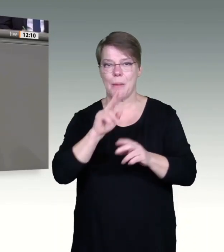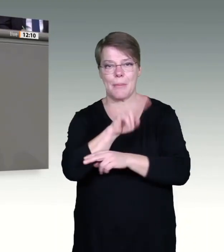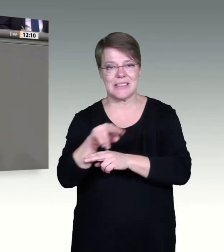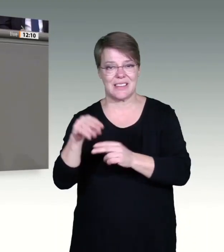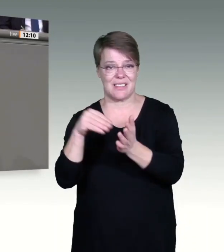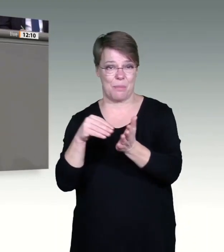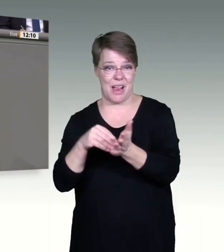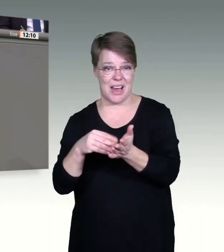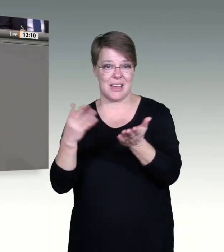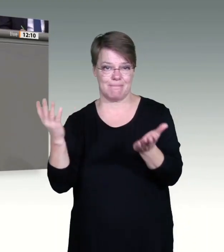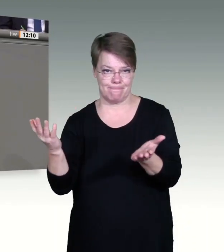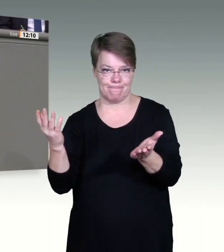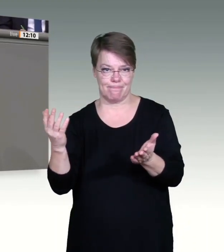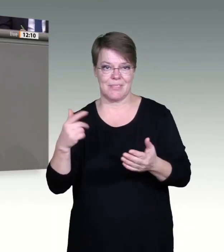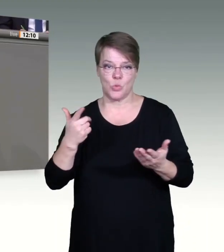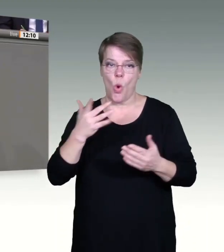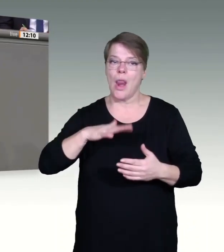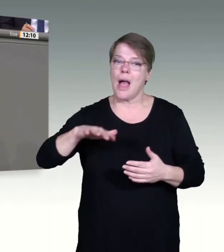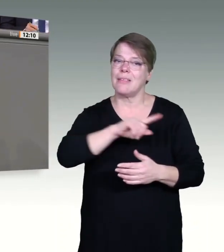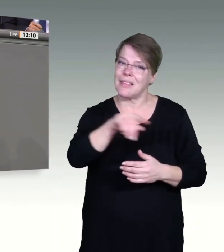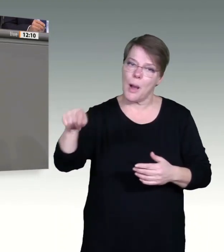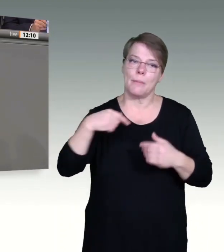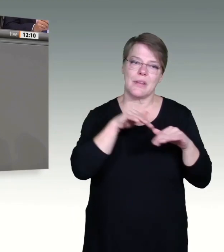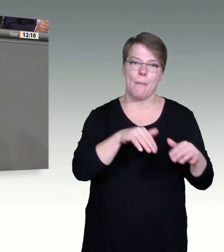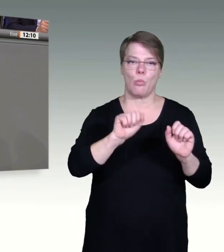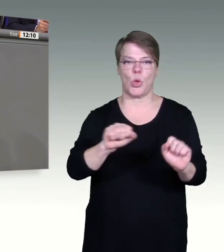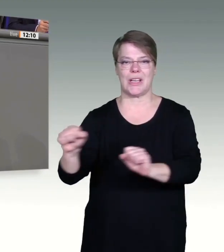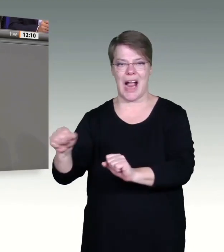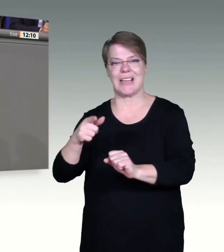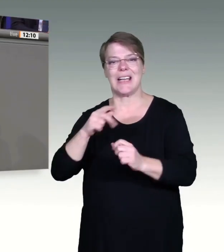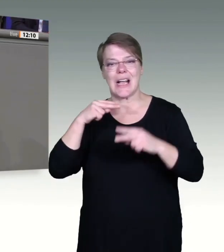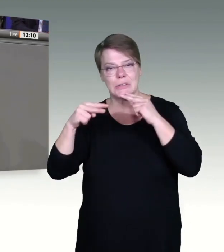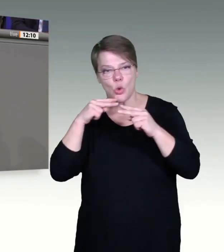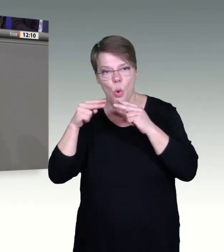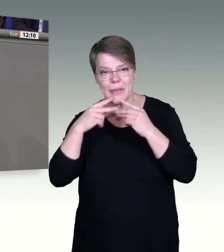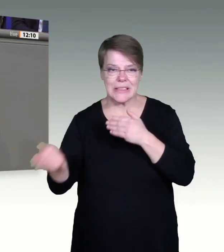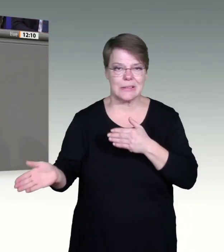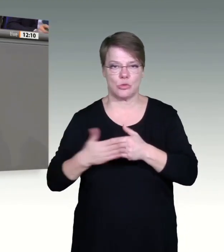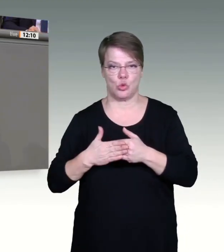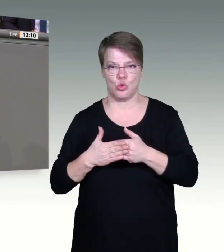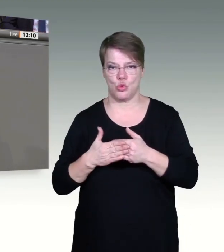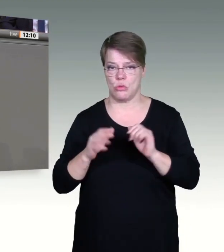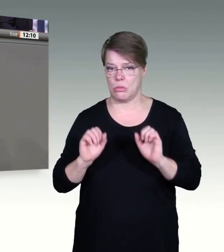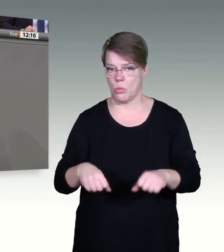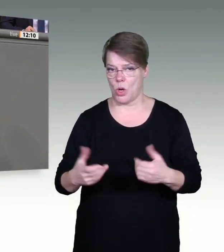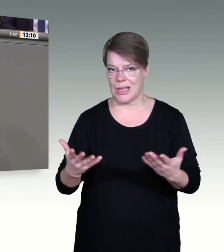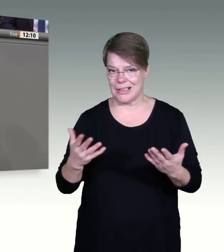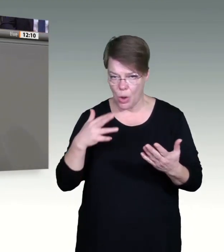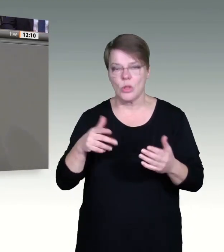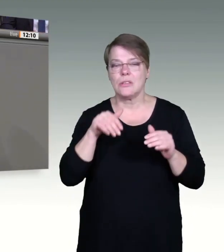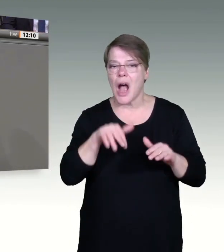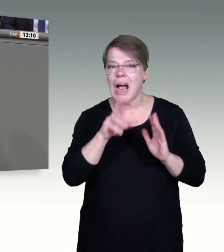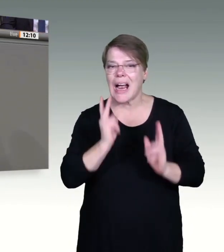unser zentrales Mittel, um vor die vierte Welle zu kommen. Und deshalb die Devise Impfen, Impfen, Impfen, Boostern, Boostern, Boostern.